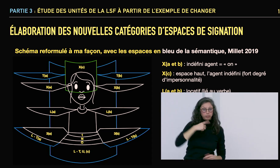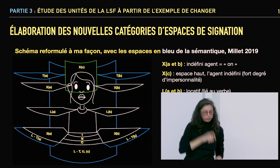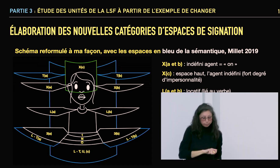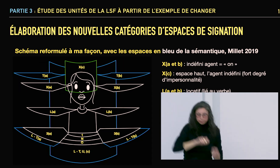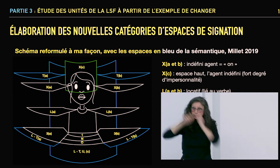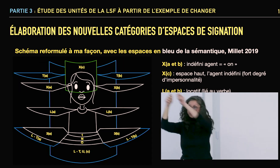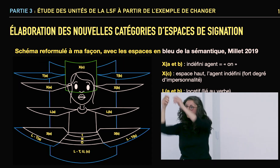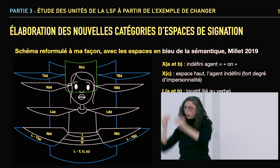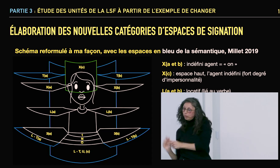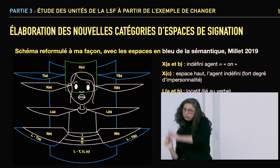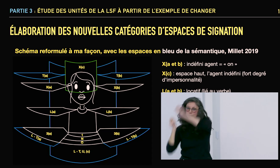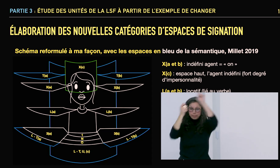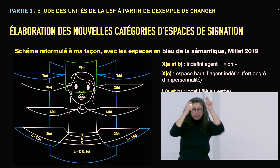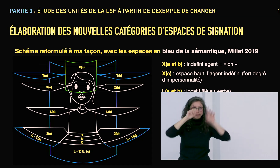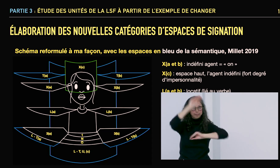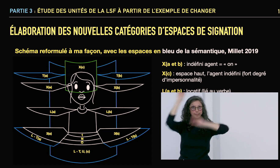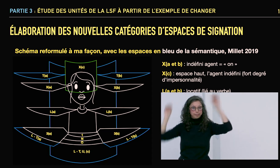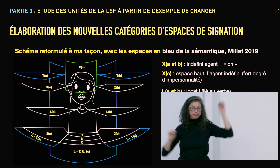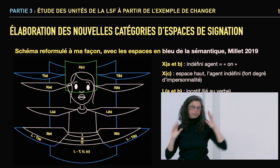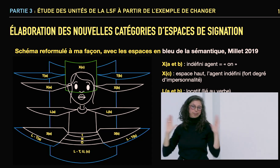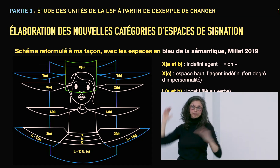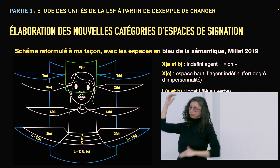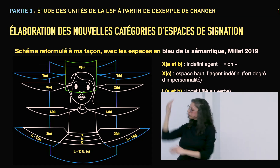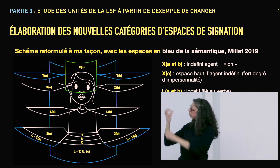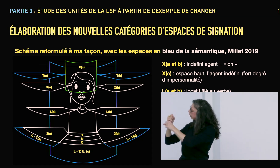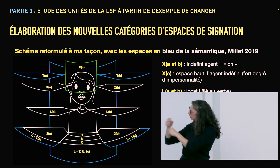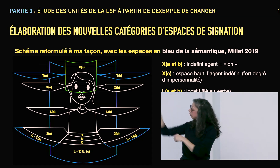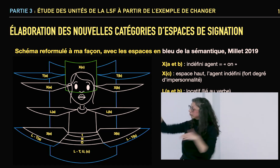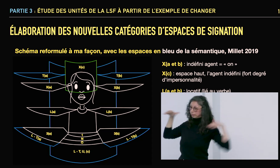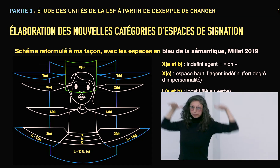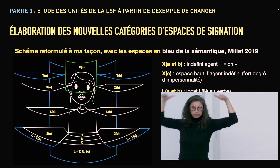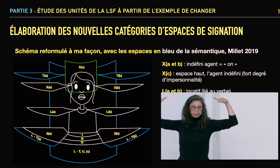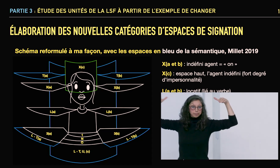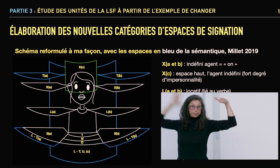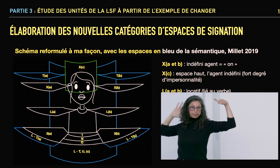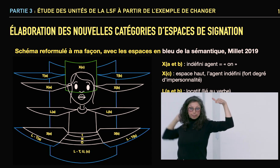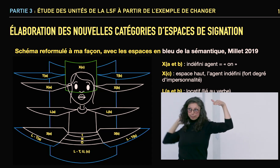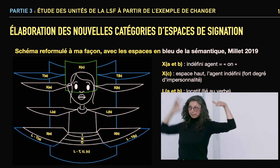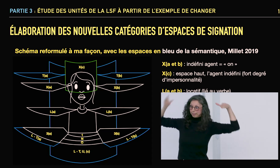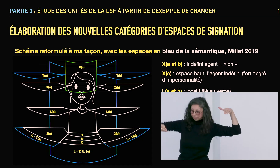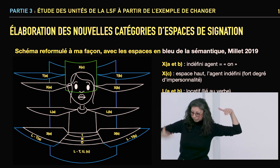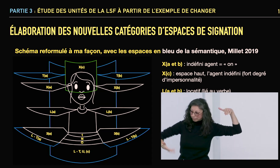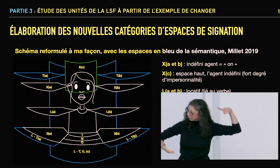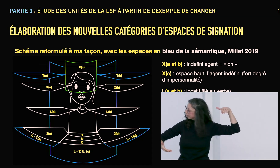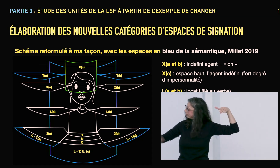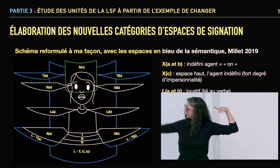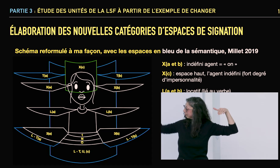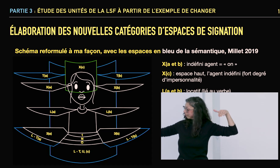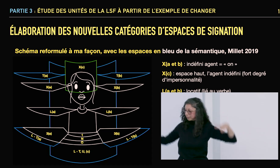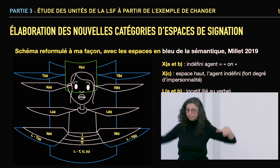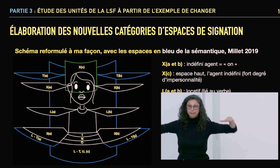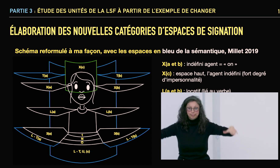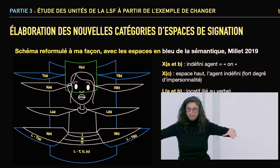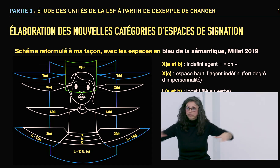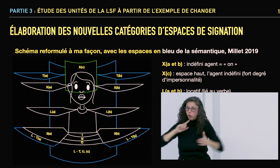espaces en haut, en bas, à droite, à gauche, etc. Et j'ai donc créé deux nouveaux espaces qui